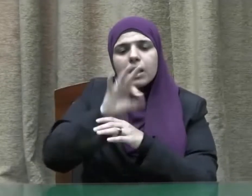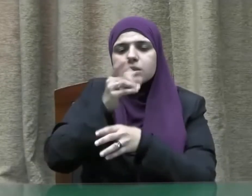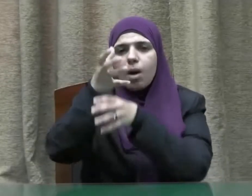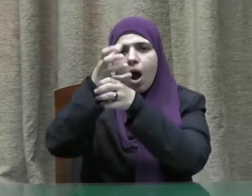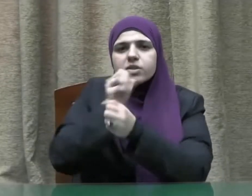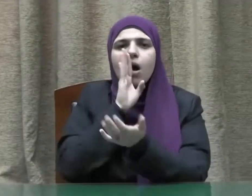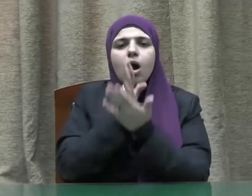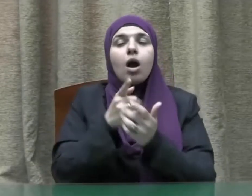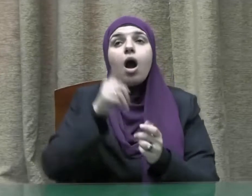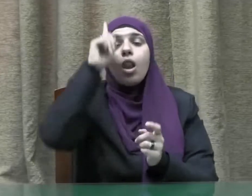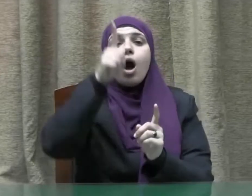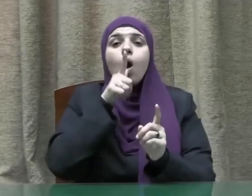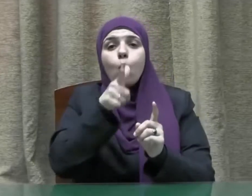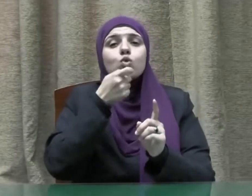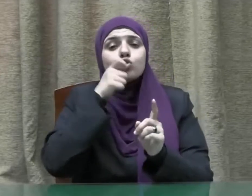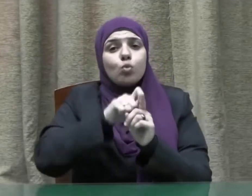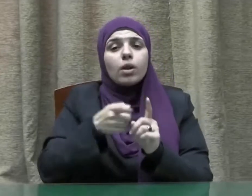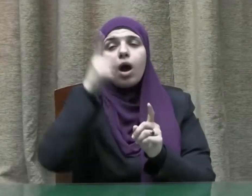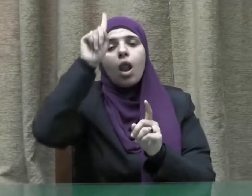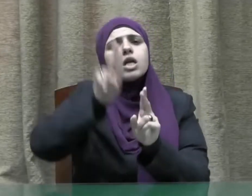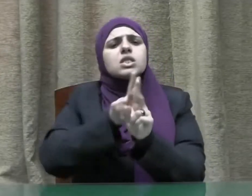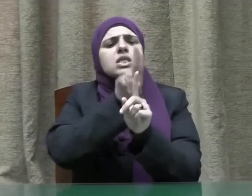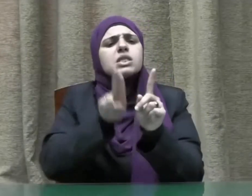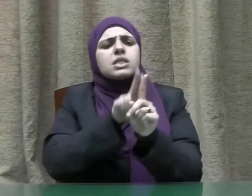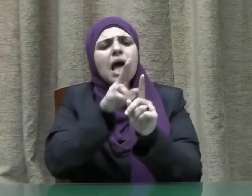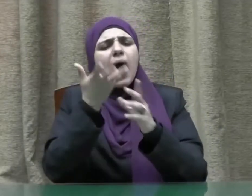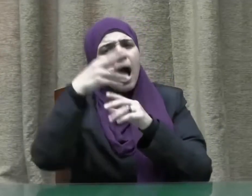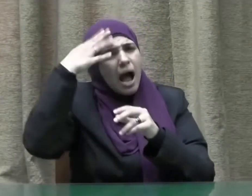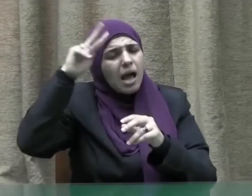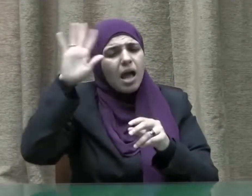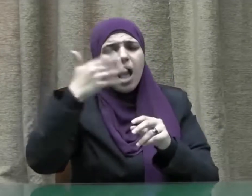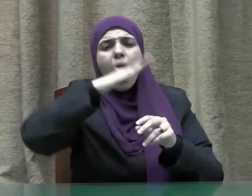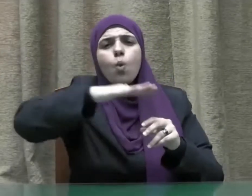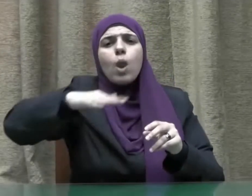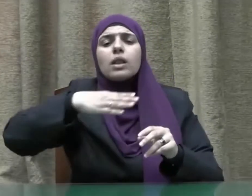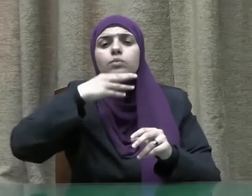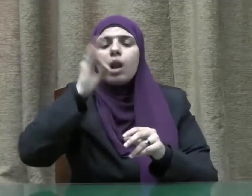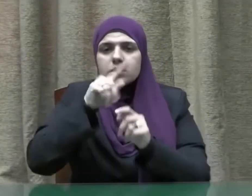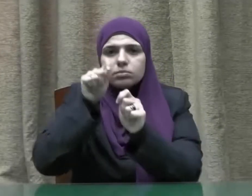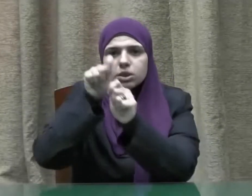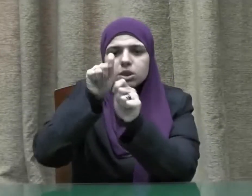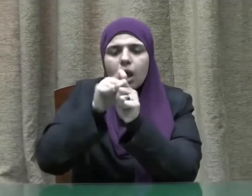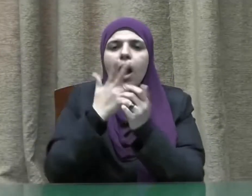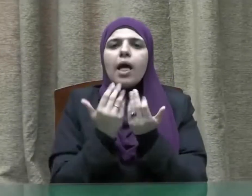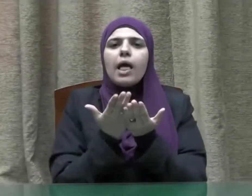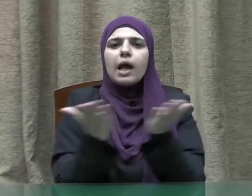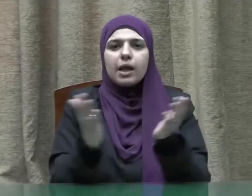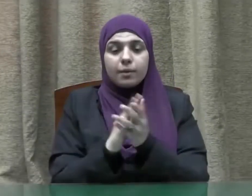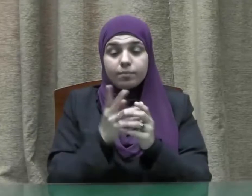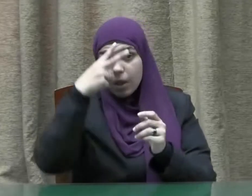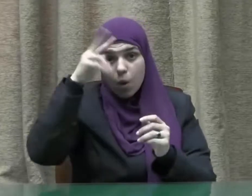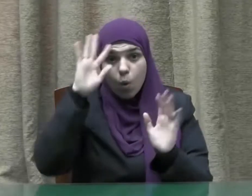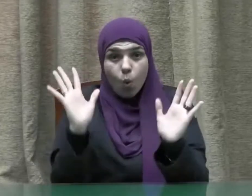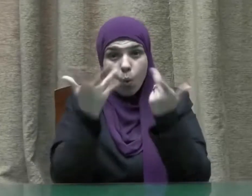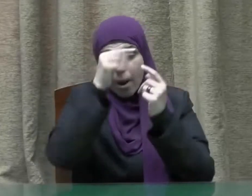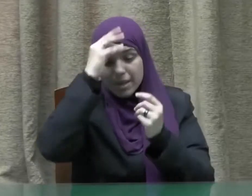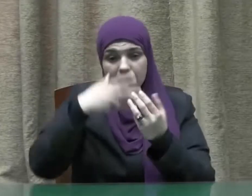حيث يقول سبحانه ويسألونك عن اليتامى قل إصلاح لهم خير وإن